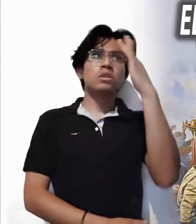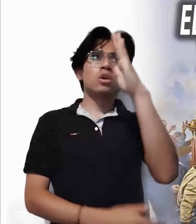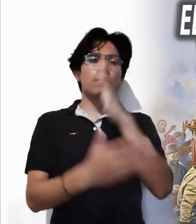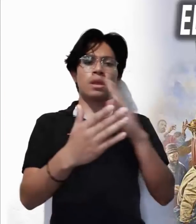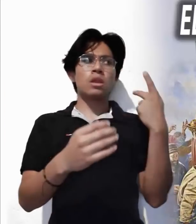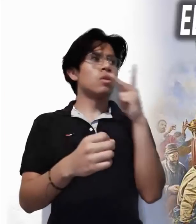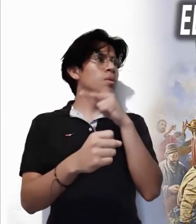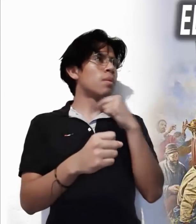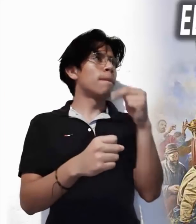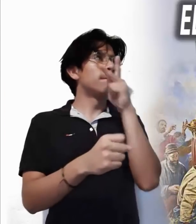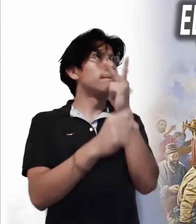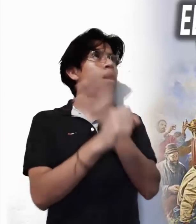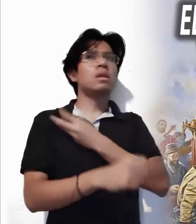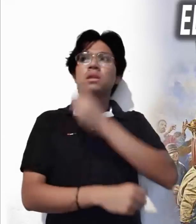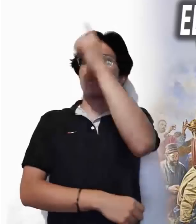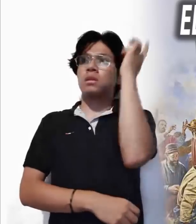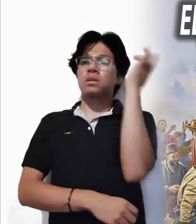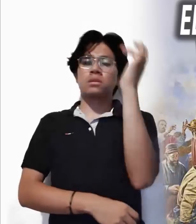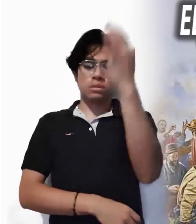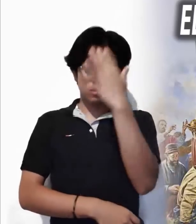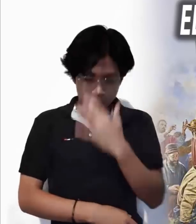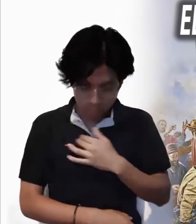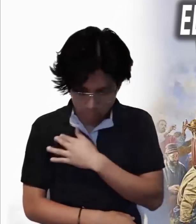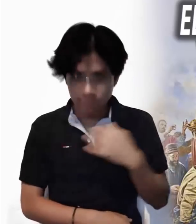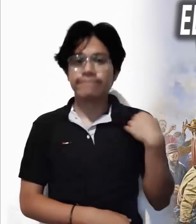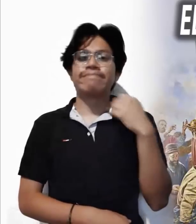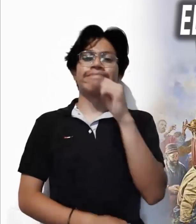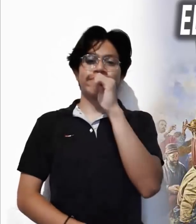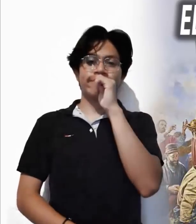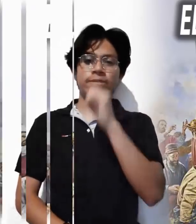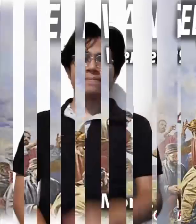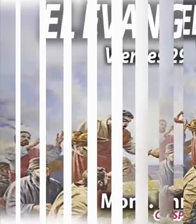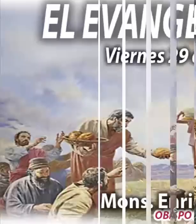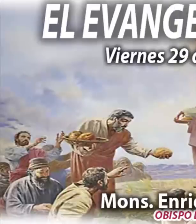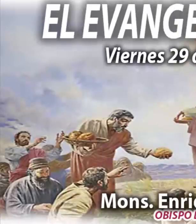Señor te bendiga en nombre del Padre, y del Hijo, y del Espíritu Santo.